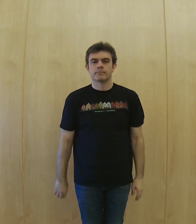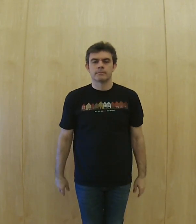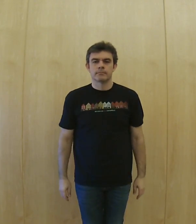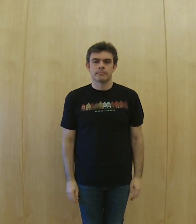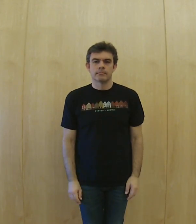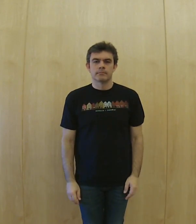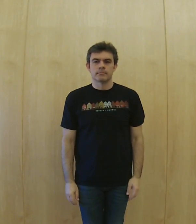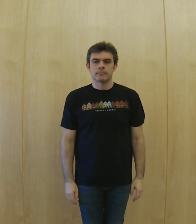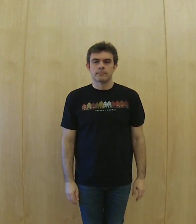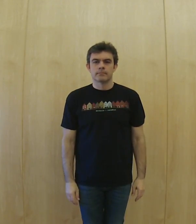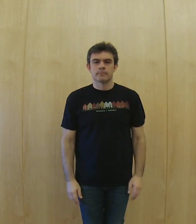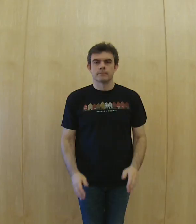sexy intent,